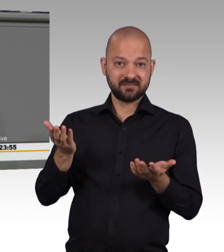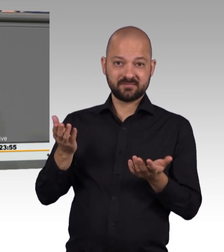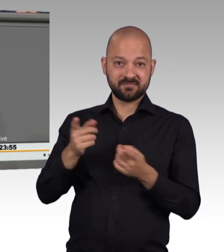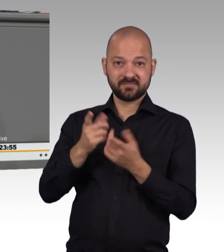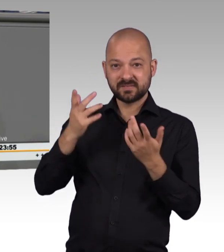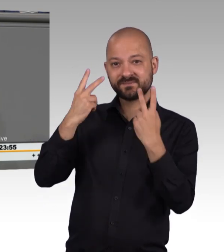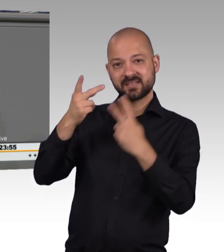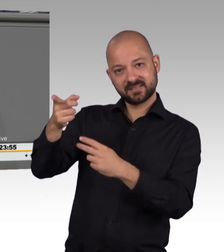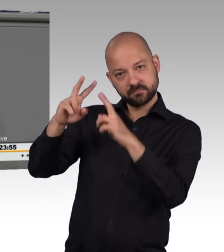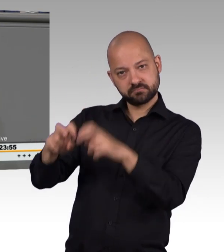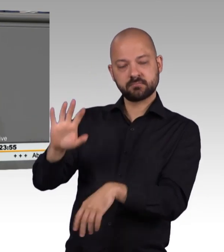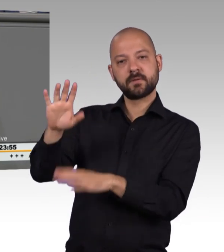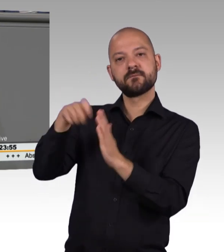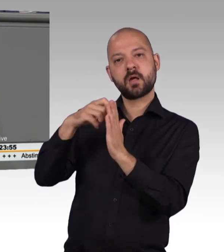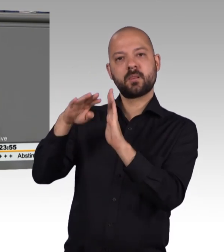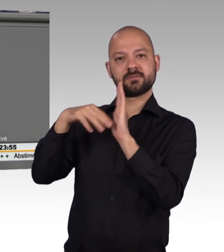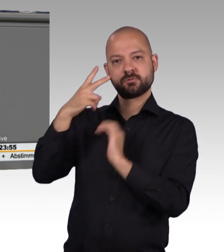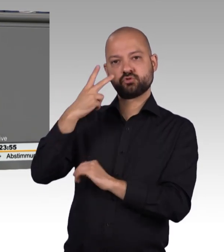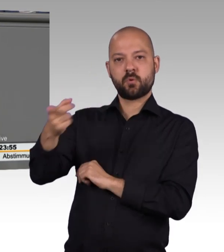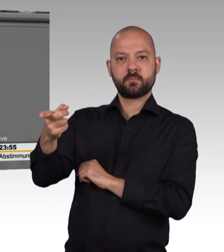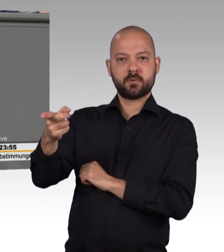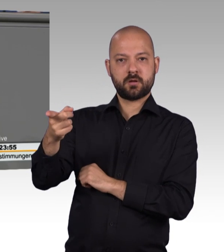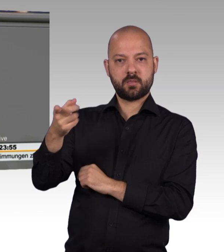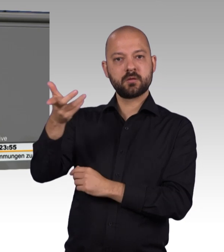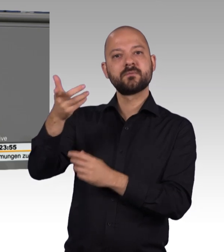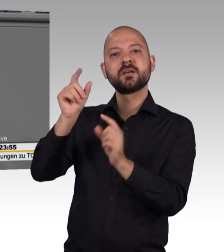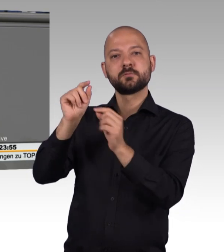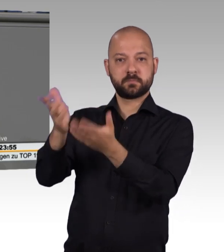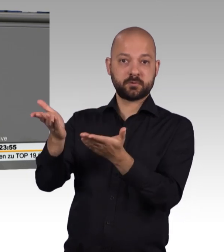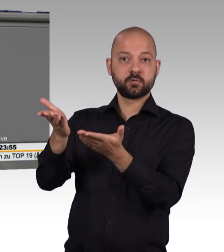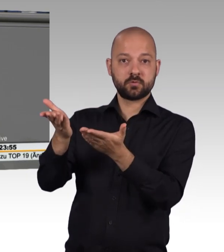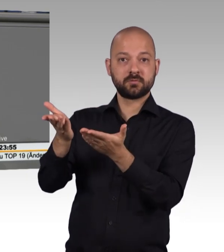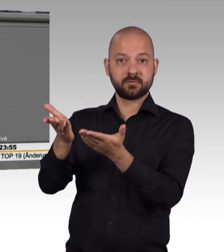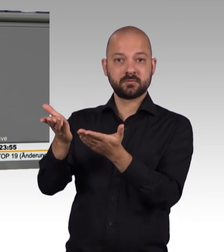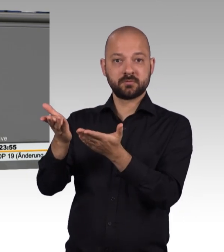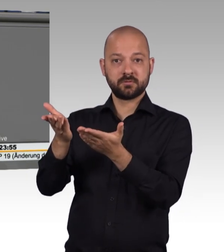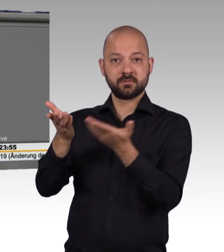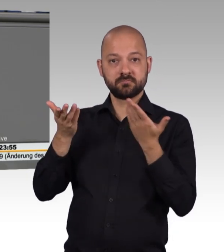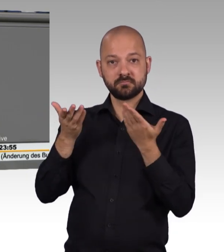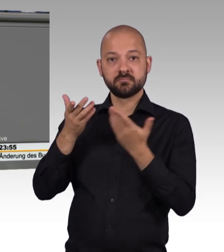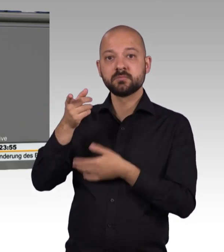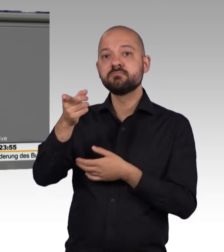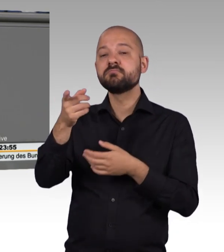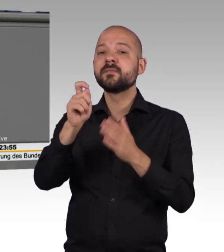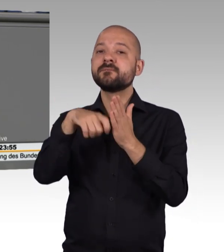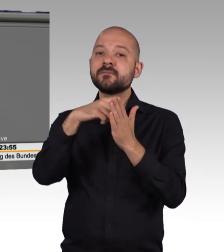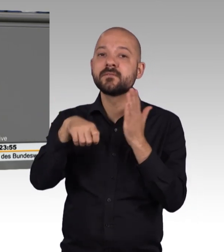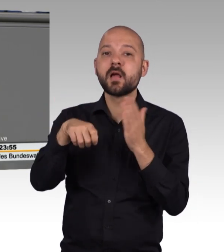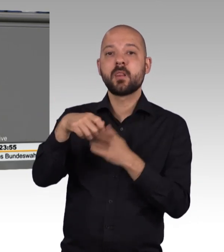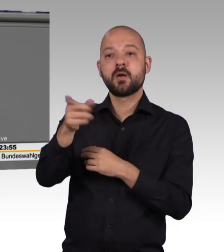Wahllisten steht und was das bedeutet, sozusagen für die Wählerinnen und Wähler, die in der Kabine, denen Sie glauben